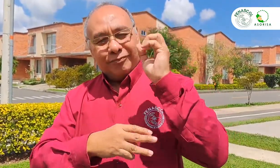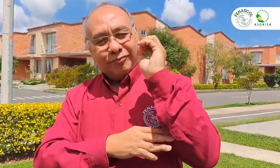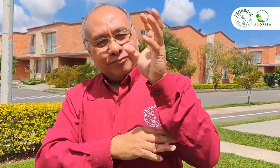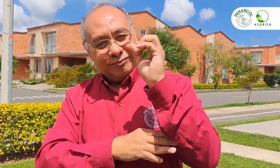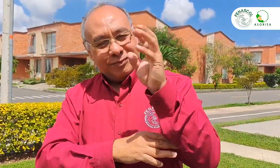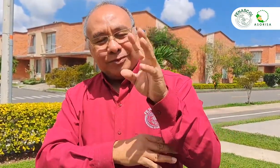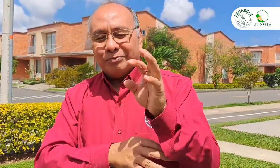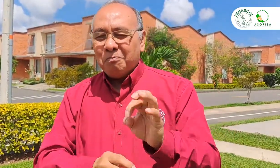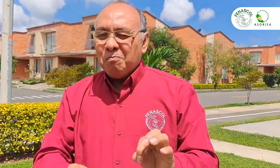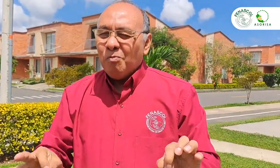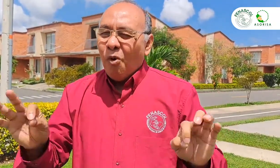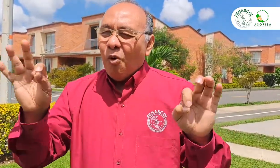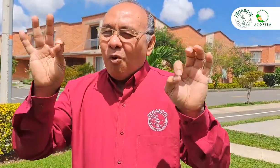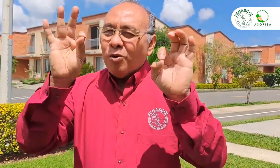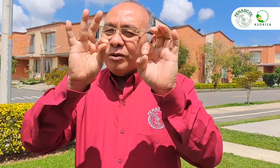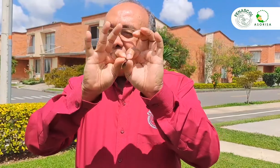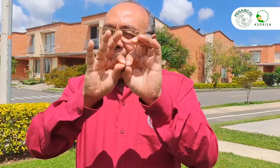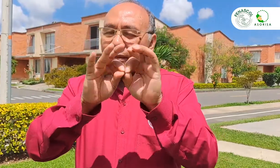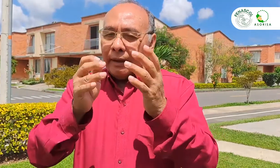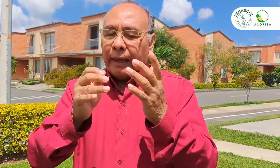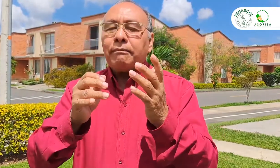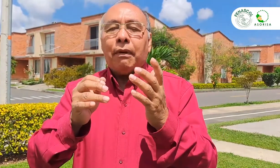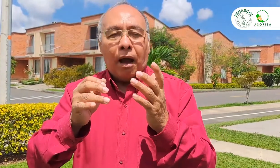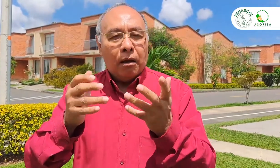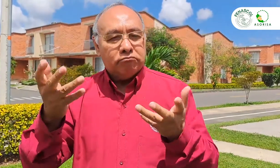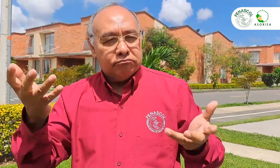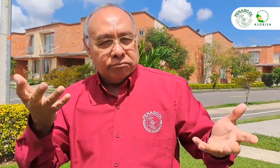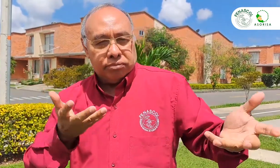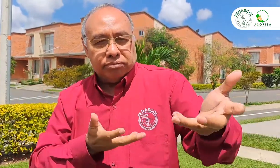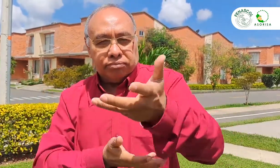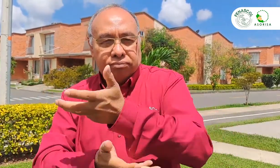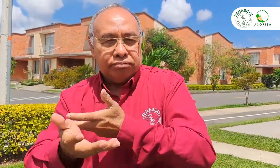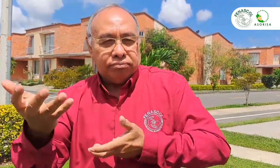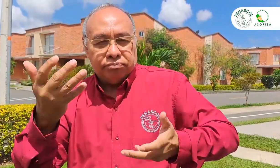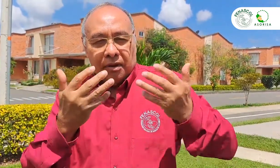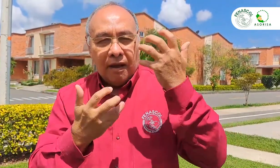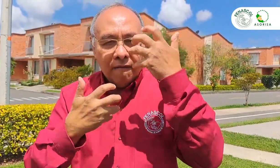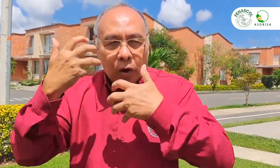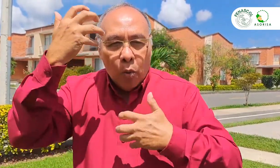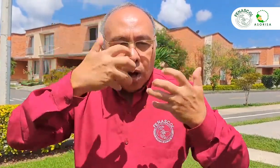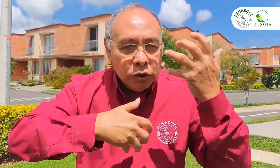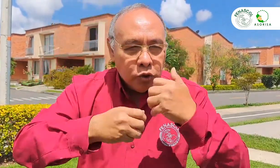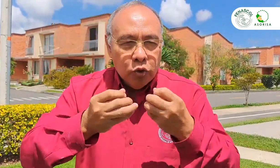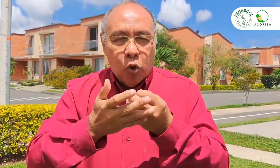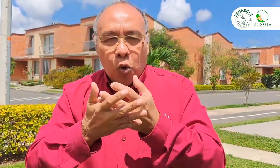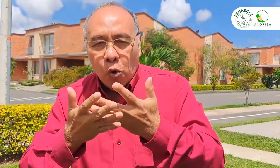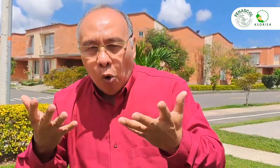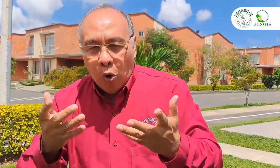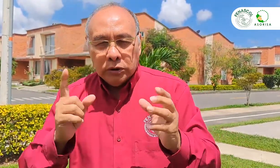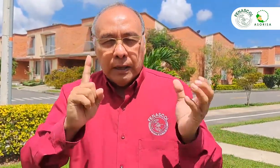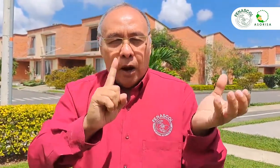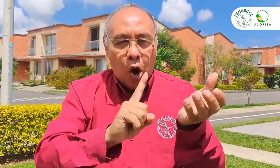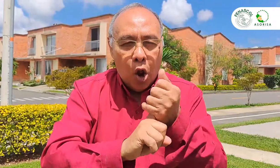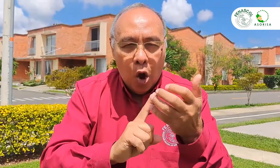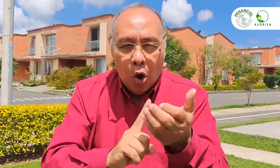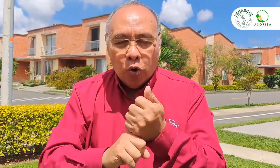congreso de la situación de la persona sorda en Colombia. Este espacio será muy importante para compartir, igualar diferentes